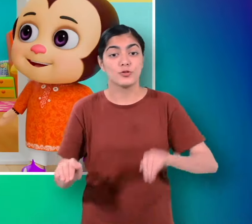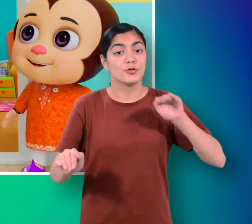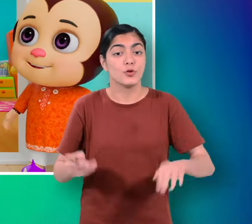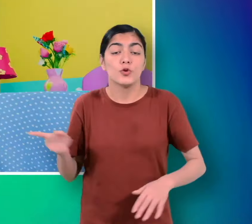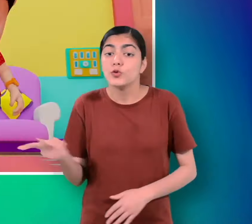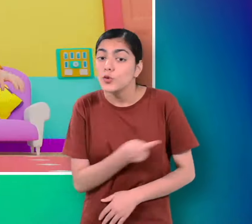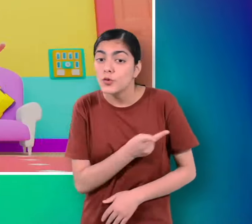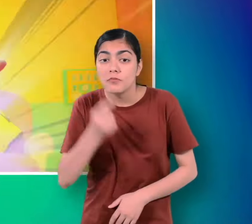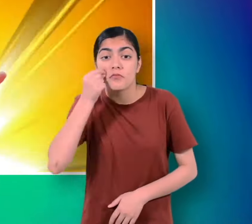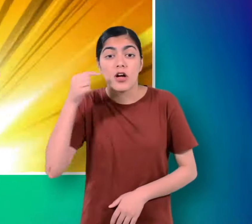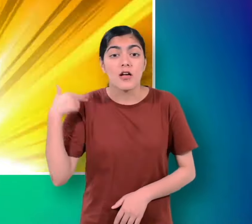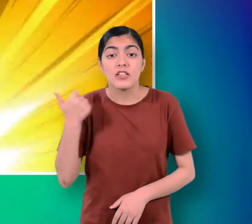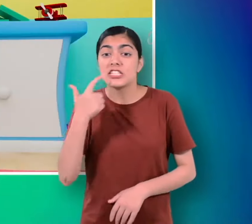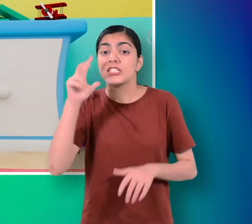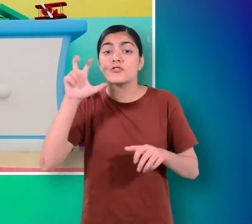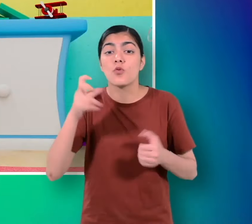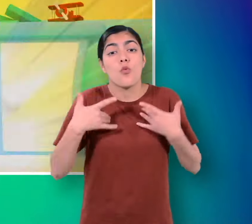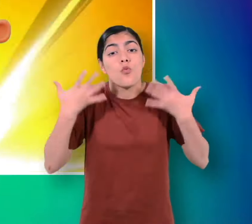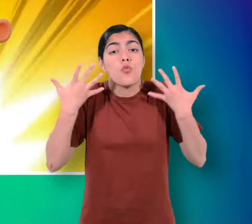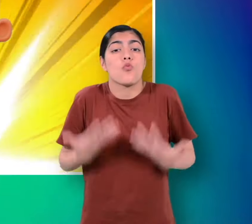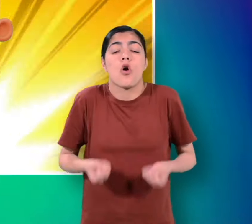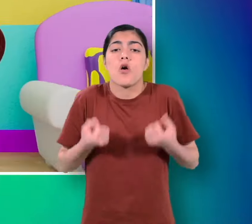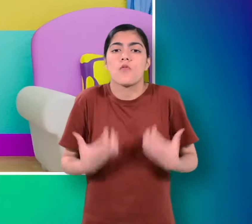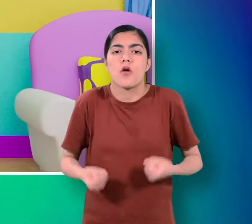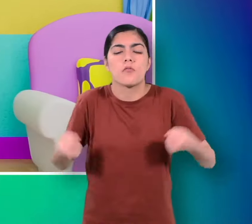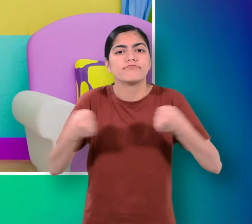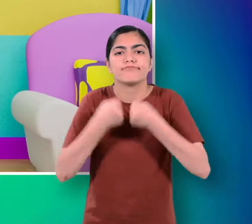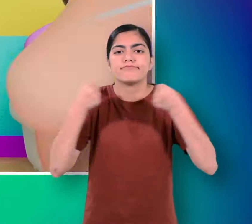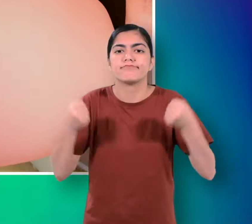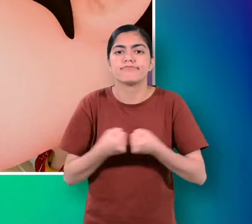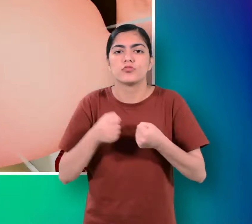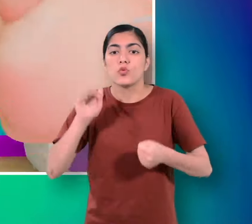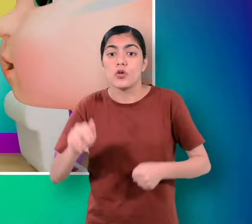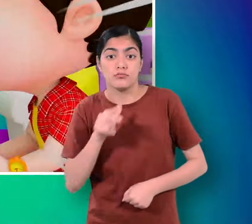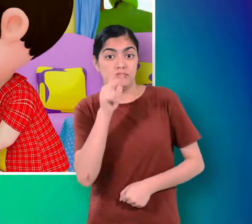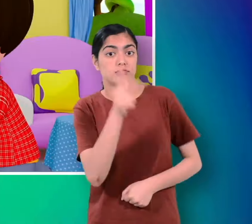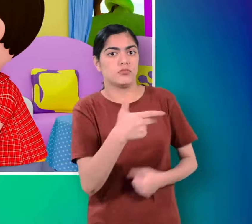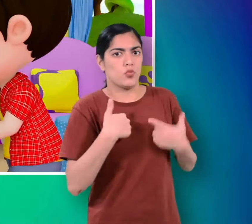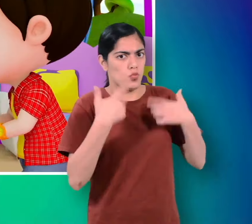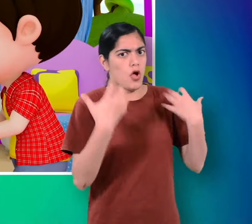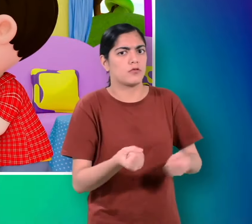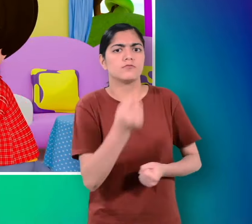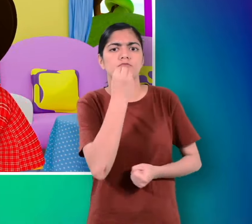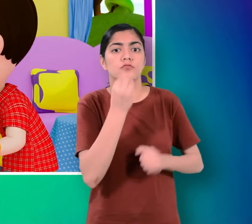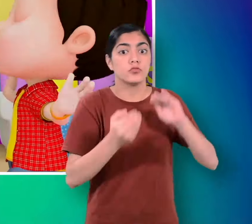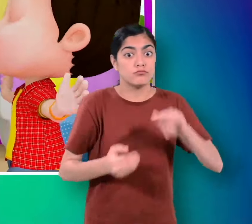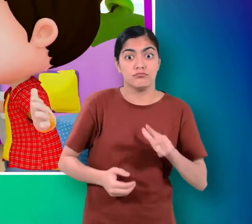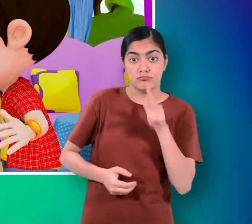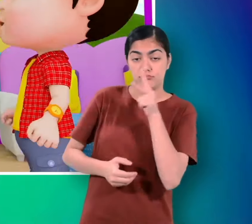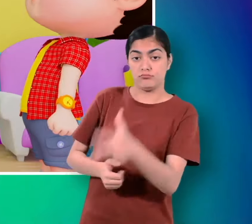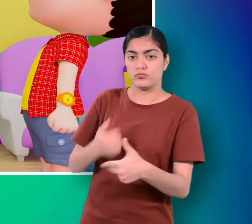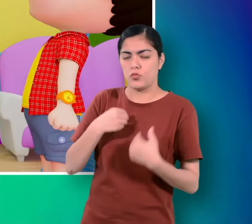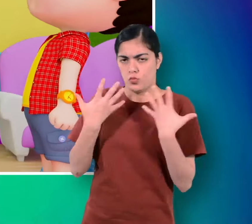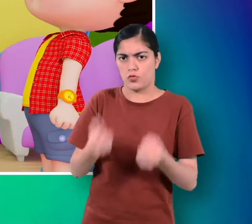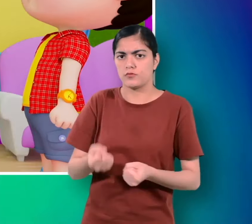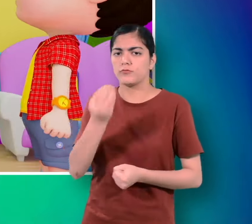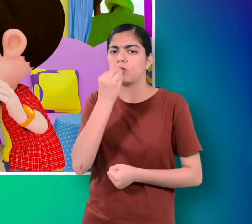चुन्नू मुन्नू थे दो भाई दस कुल्ले पे होई लड़ाई चुन्नू बोला मैं खाऊंगा मुन्नू बोला